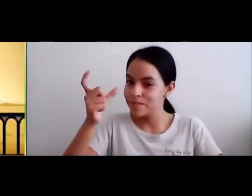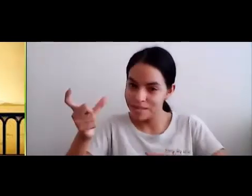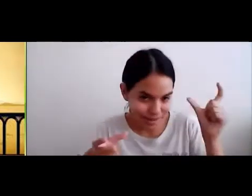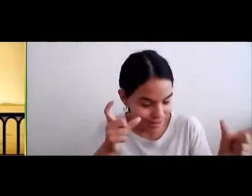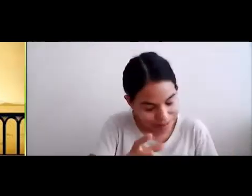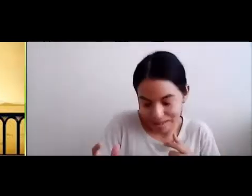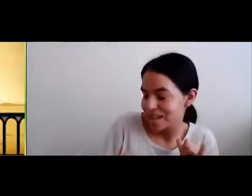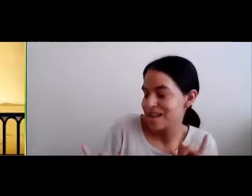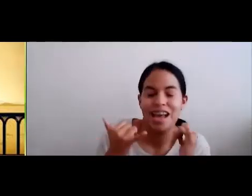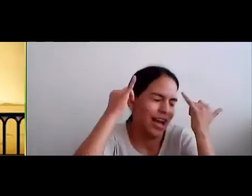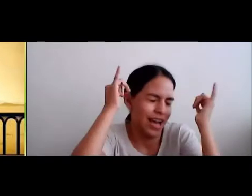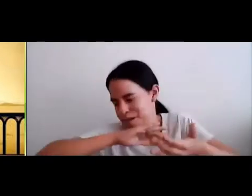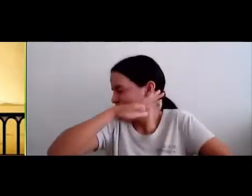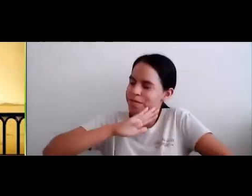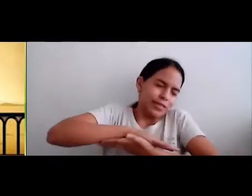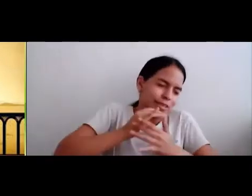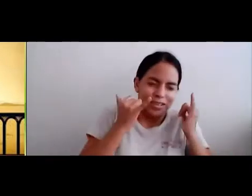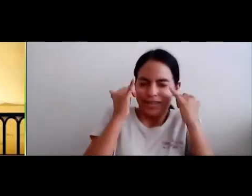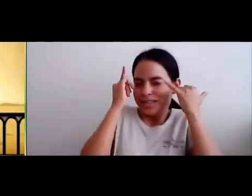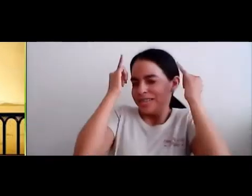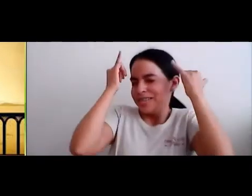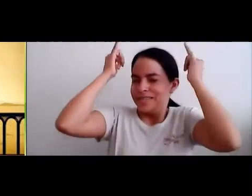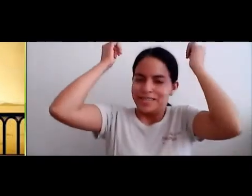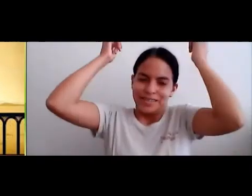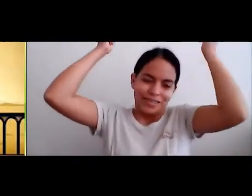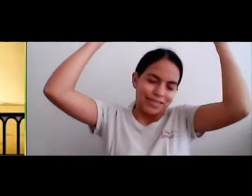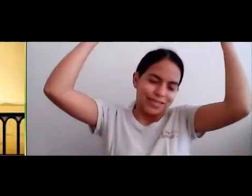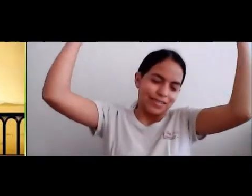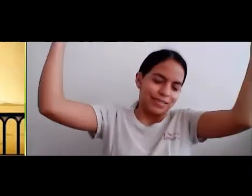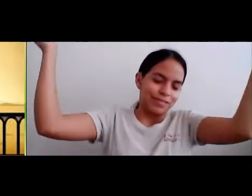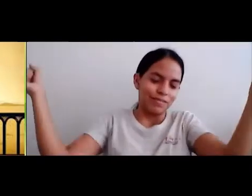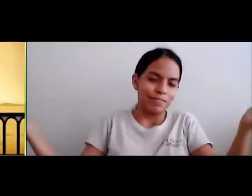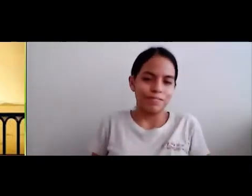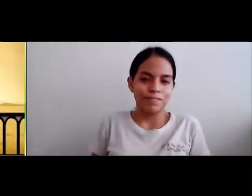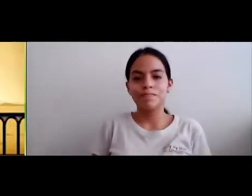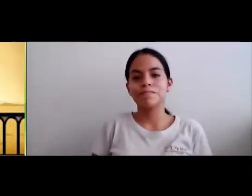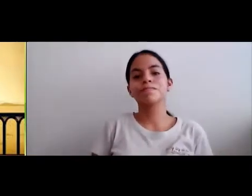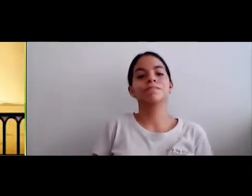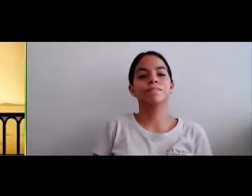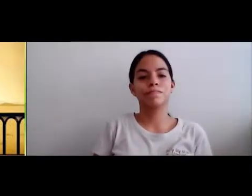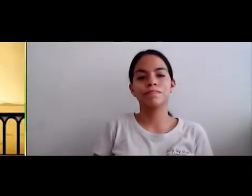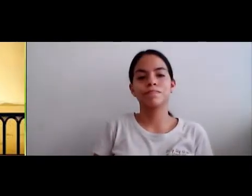Todas las personas Llegaron a celebrar El nacimiento De la pequeña princesa